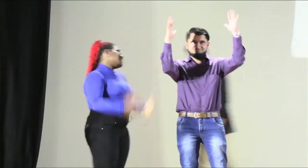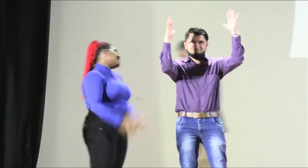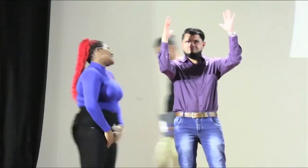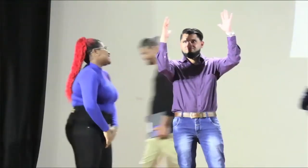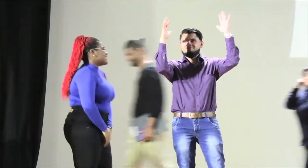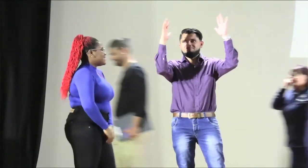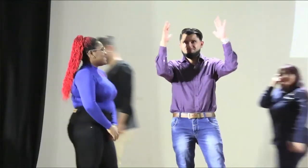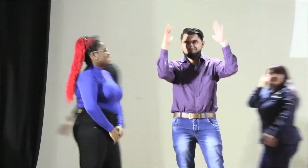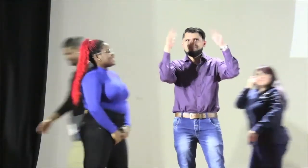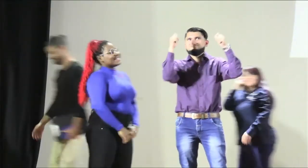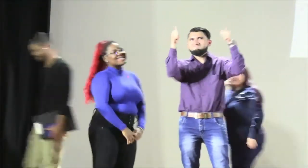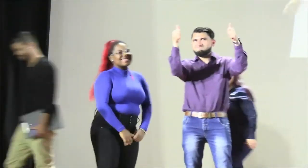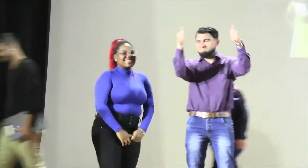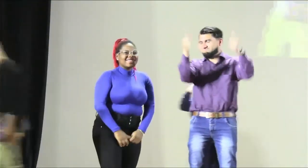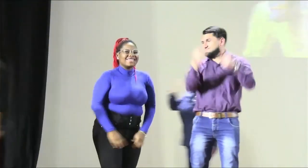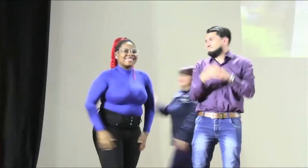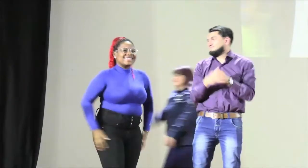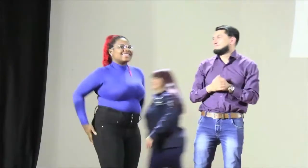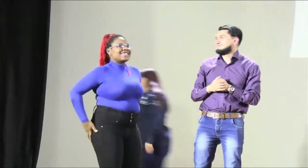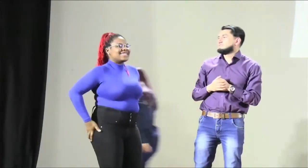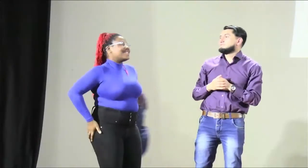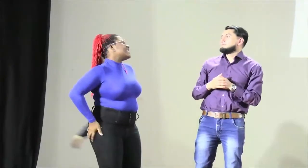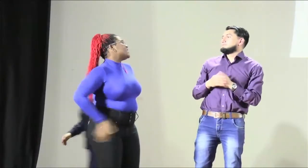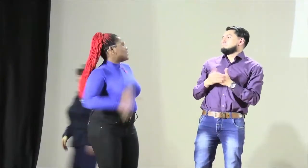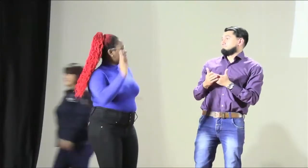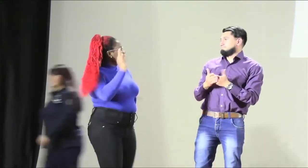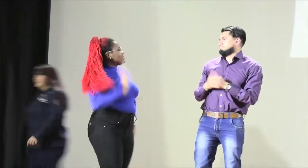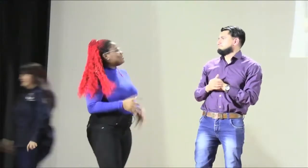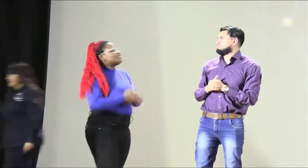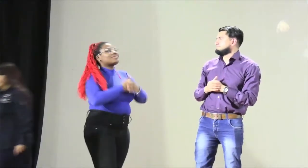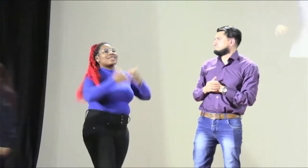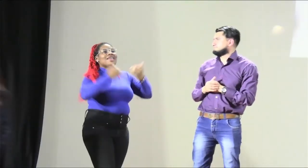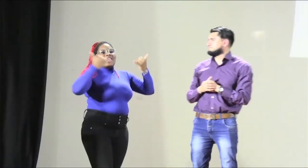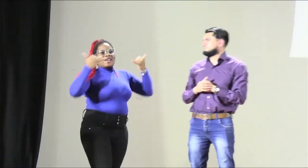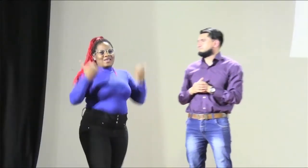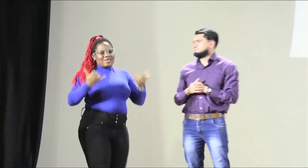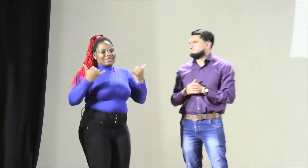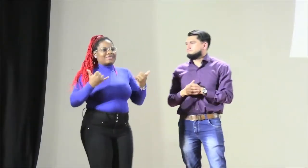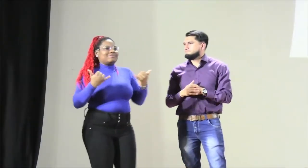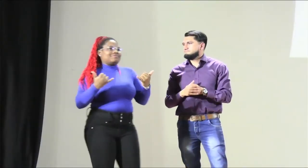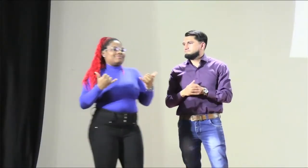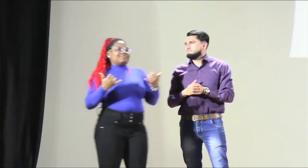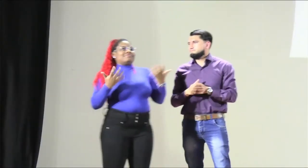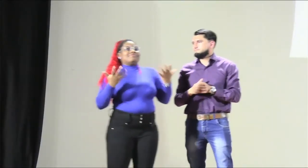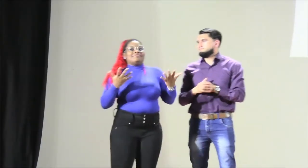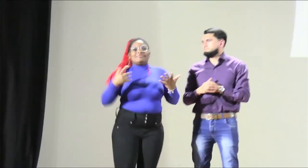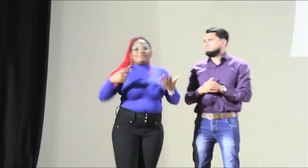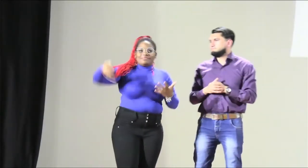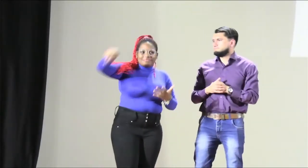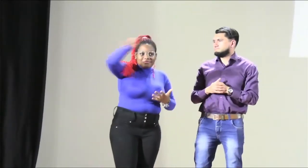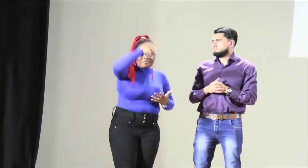quietos. Vamos, un gran aplauso para ellos. Sí, eso, un aplauso, muy bien. Perfecto. Bueno,